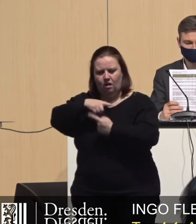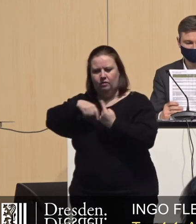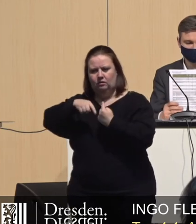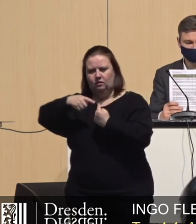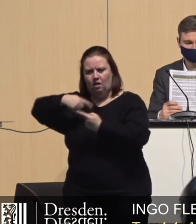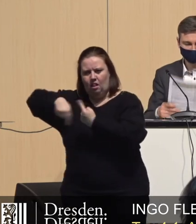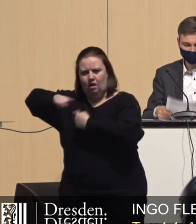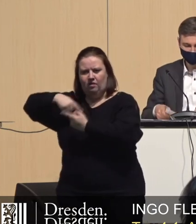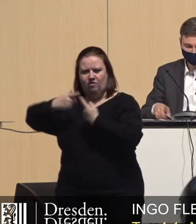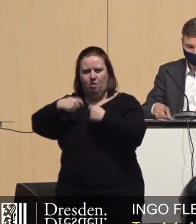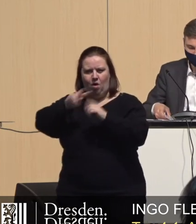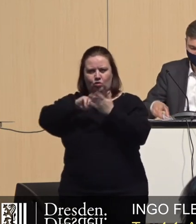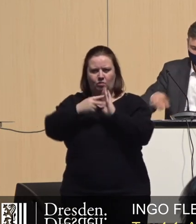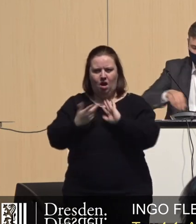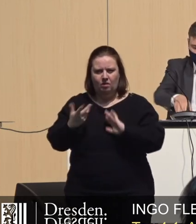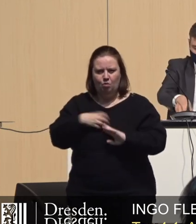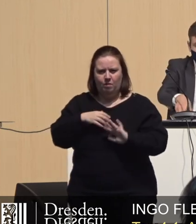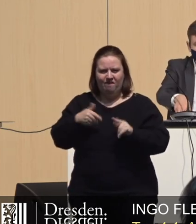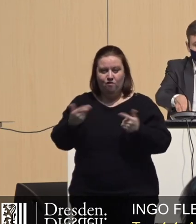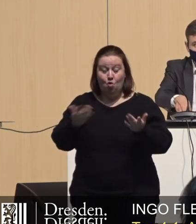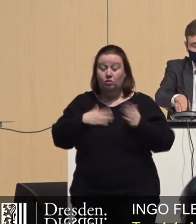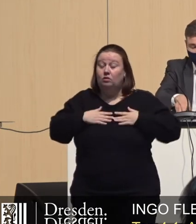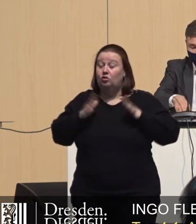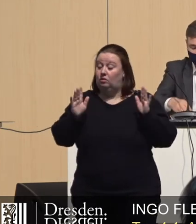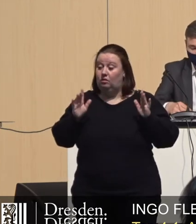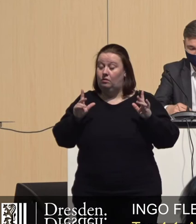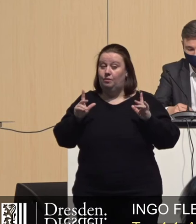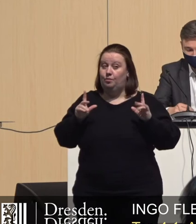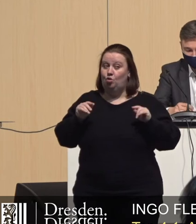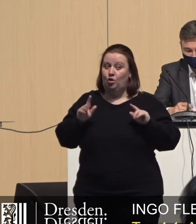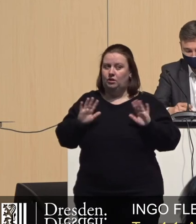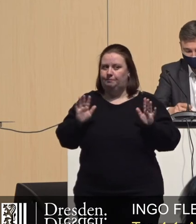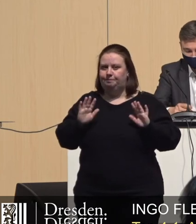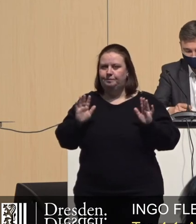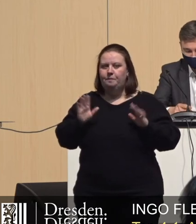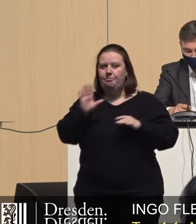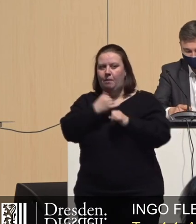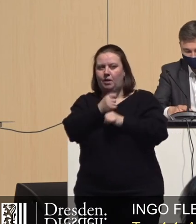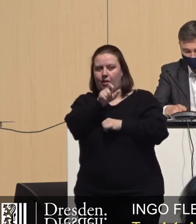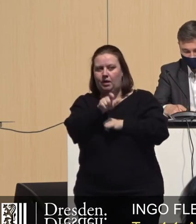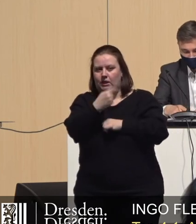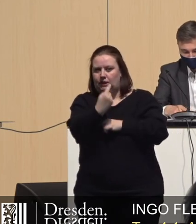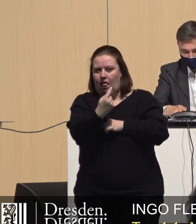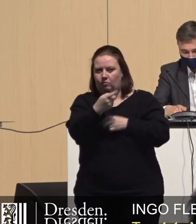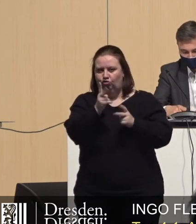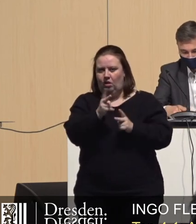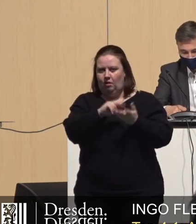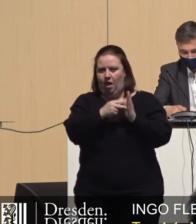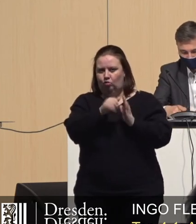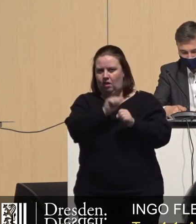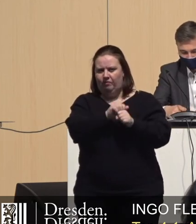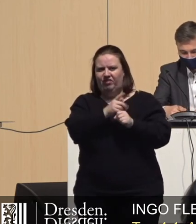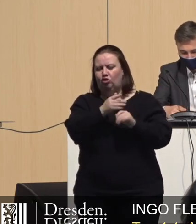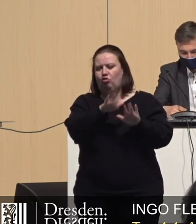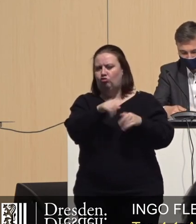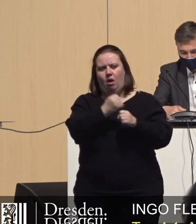der Bearbeitung von Bebauungsplanplänen. Und da will ich gar nicht mal jetzt den Mitarbeitern im Stadtplanungsamt schlechte Arbeit